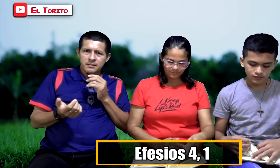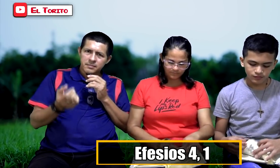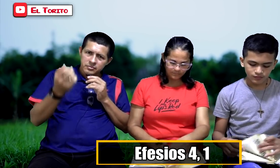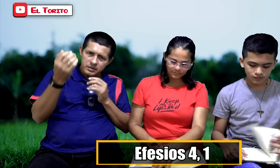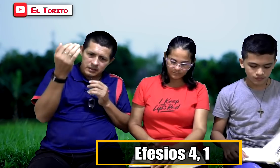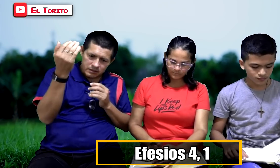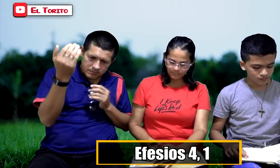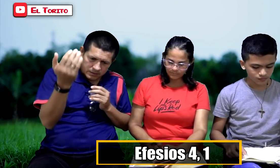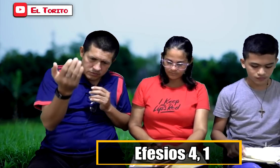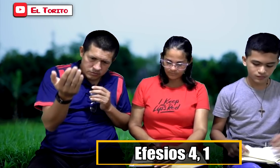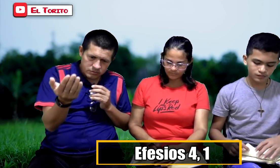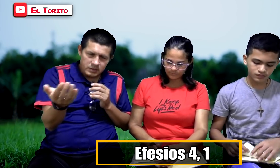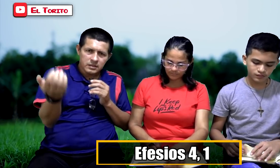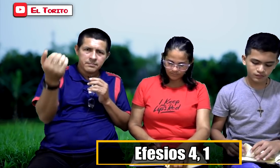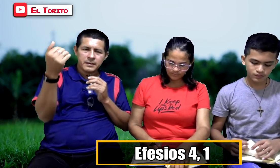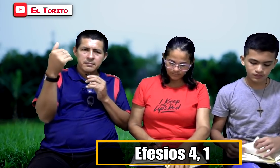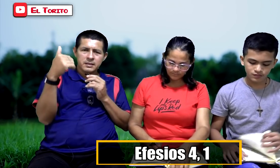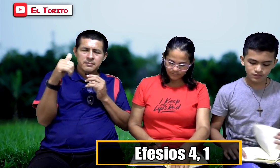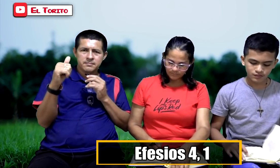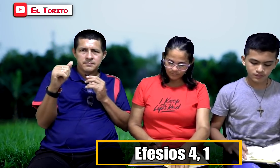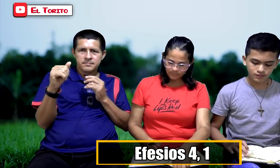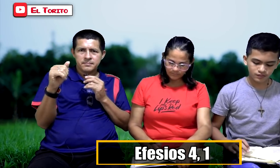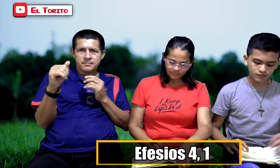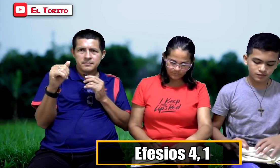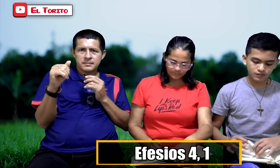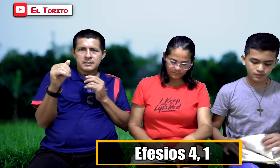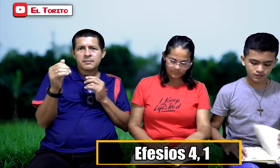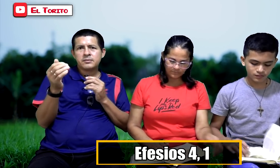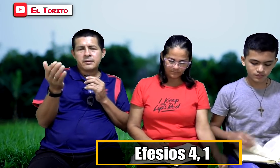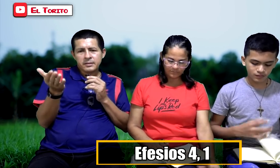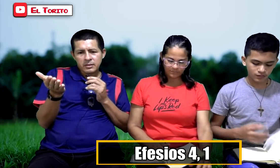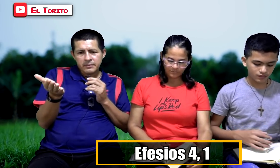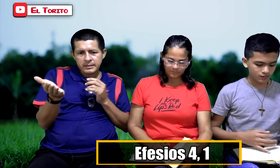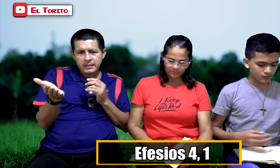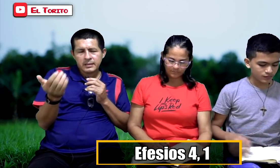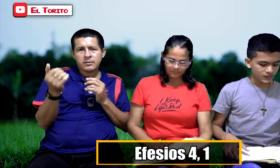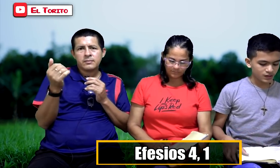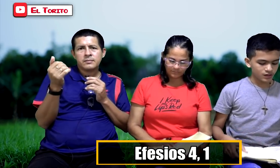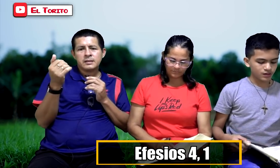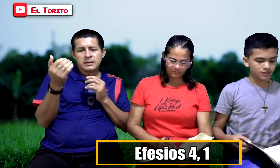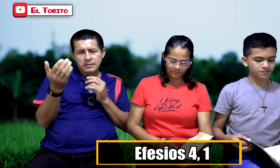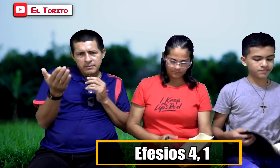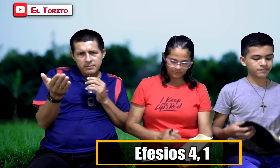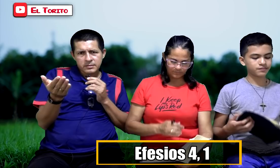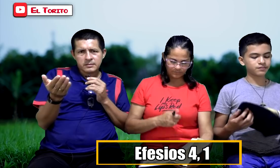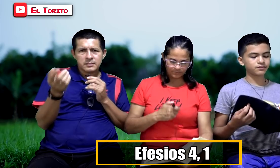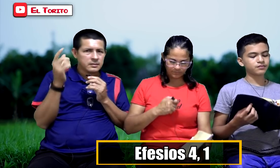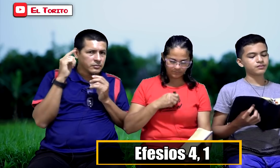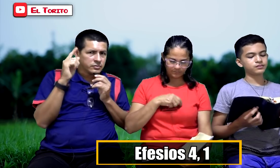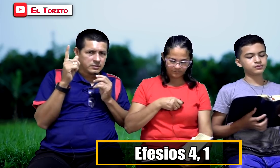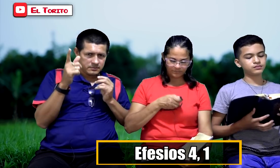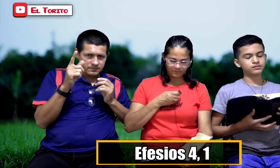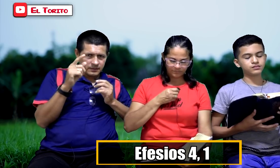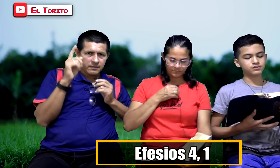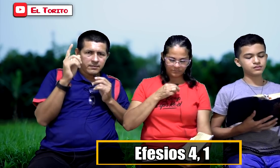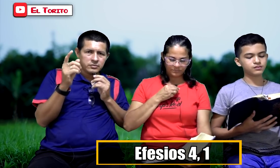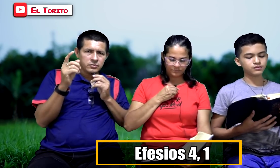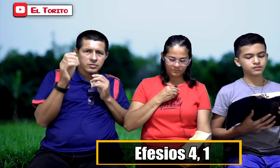Para ustedes, hermanos. Y para mí. Estamos llevando el Evangelio. ¿Qué debemos hacer? Escuchen. Efesios